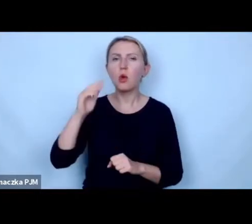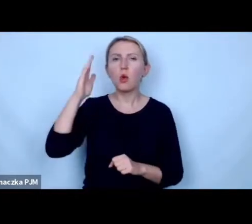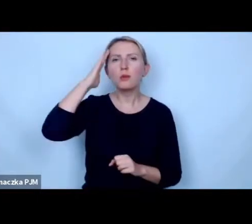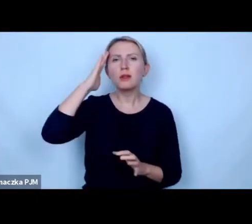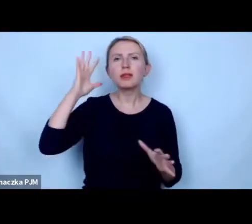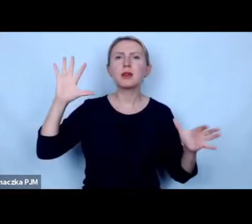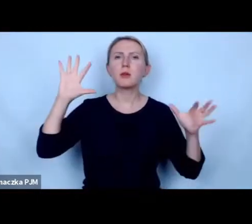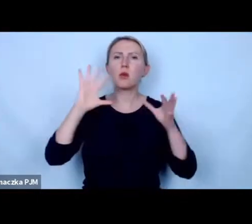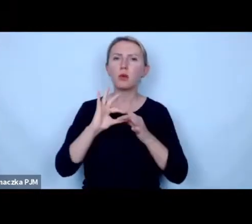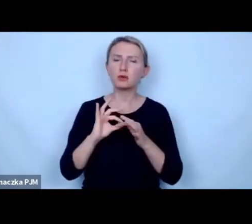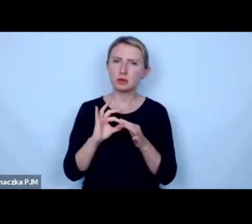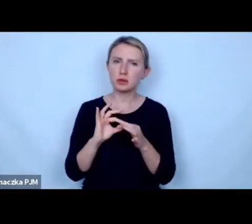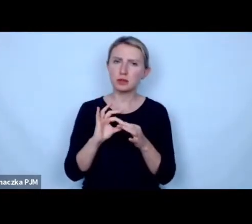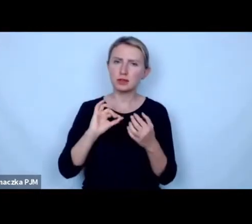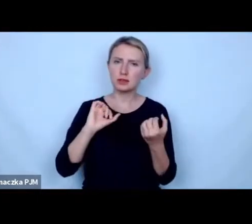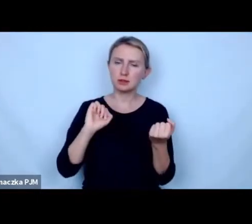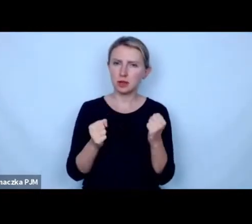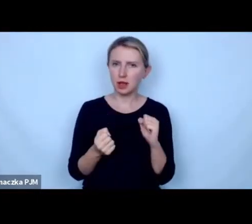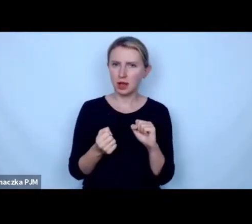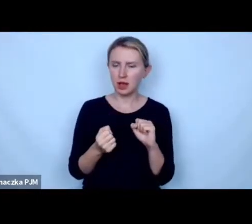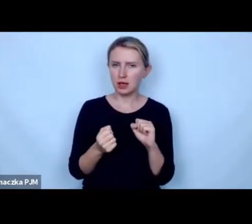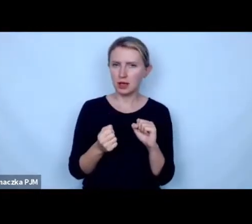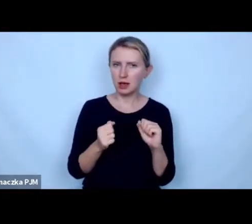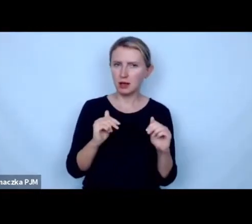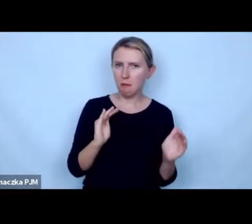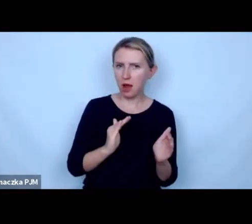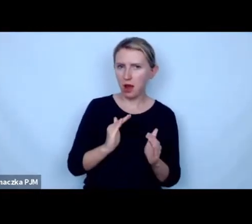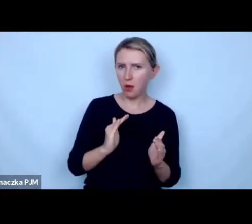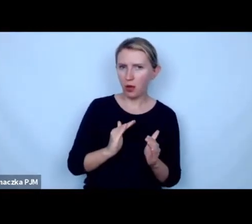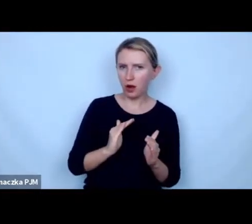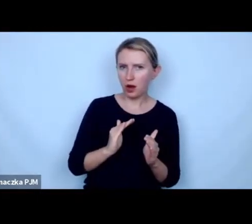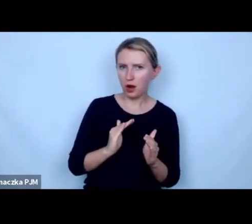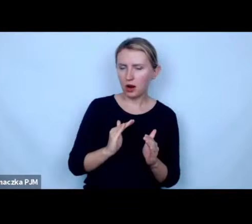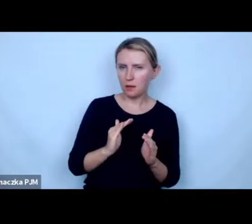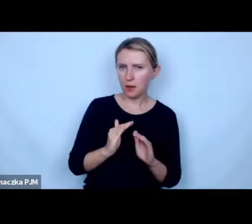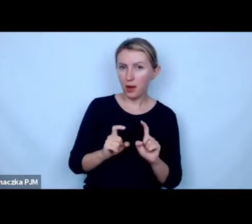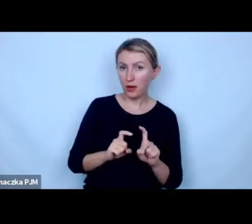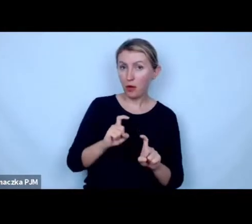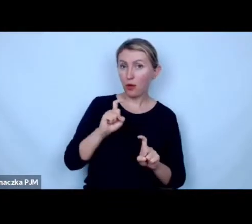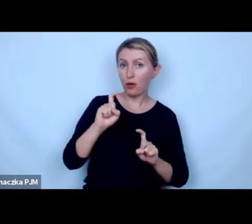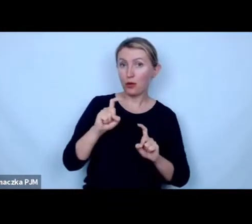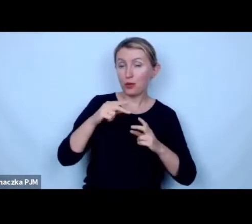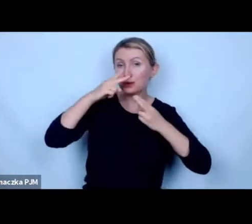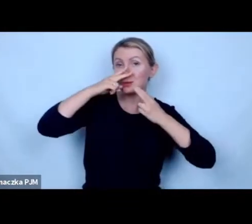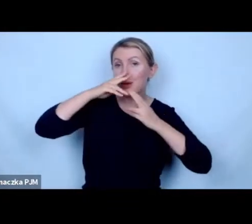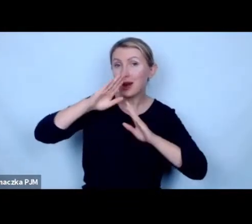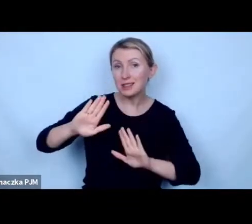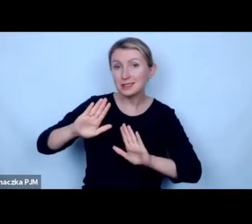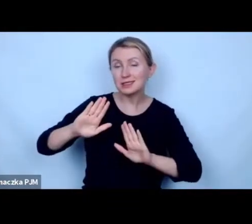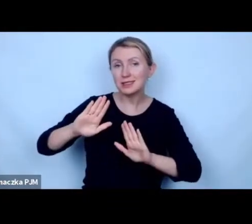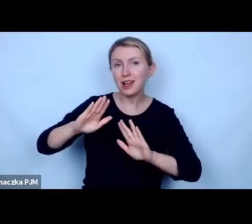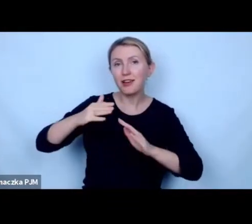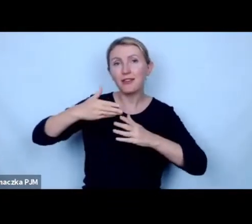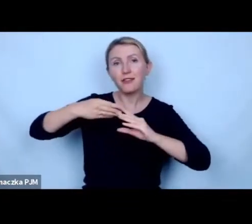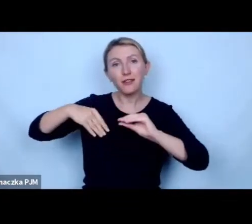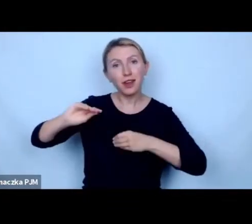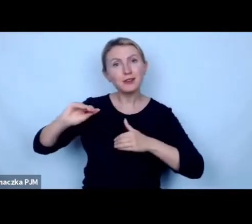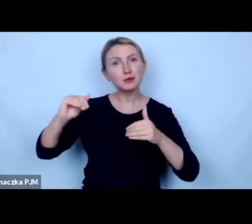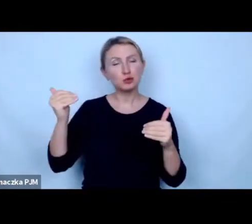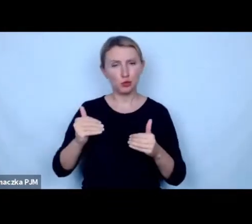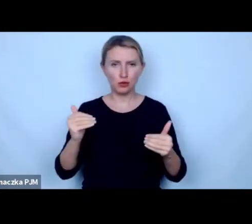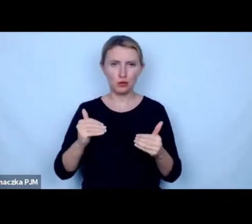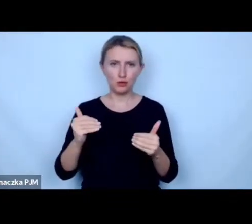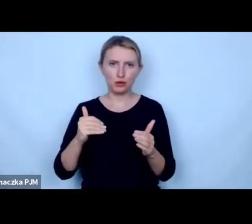połączenie tej zmiany małej małego kroku z pokazaniem większych możliwości jest